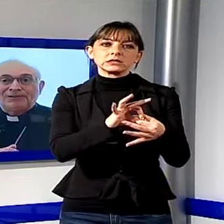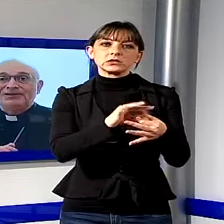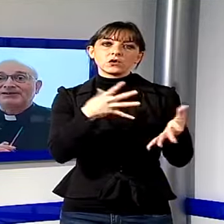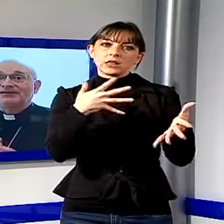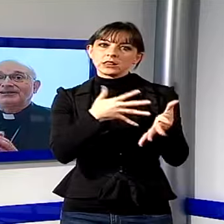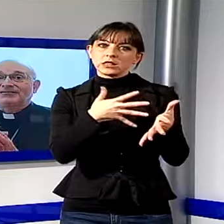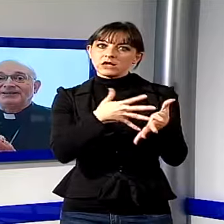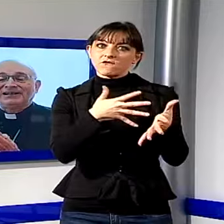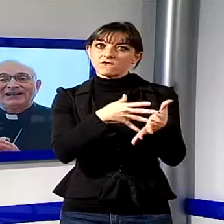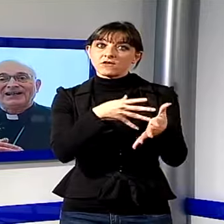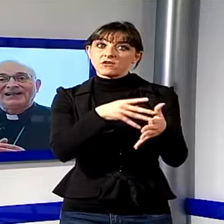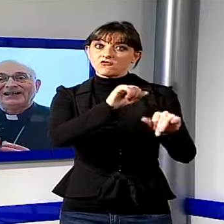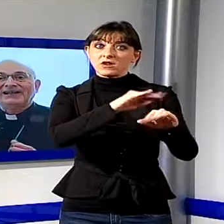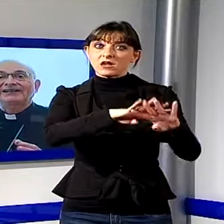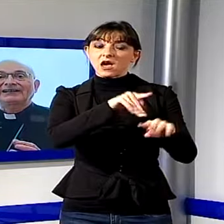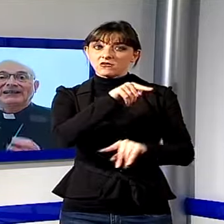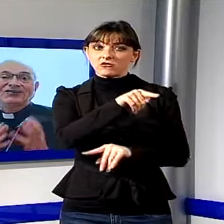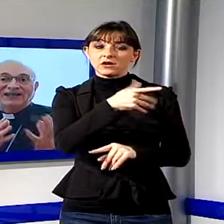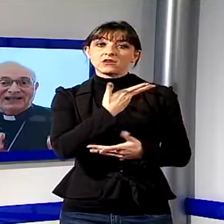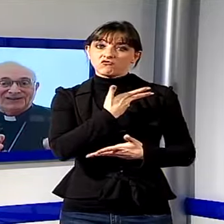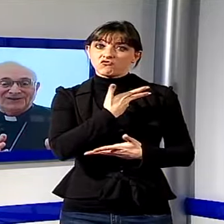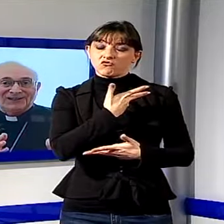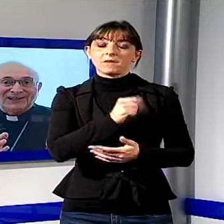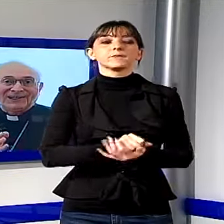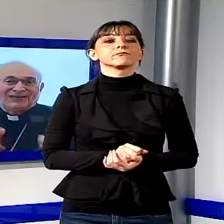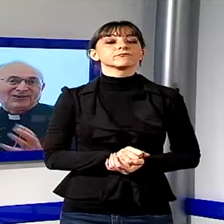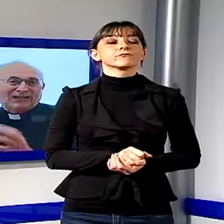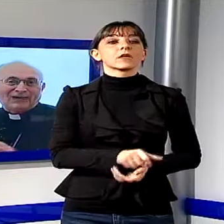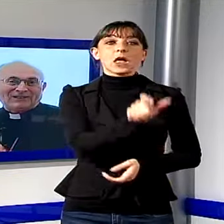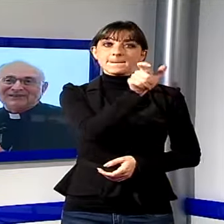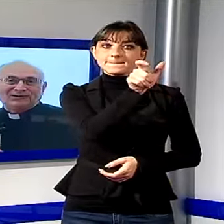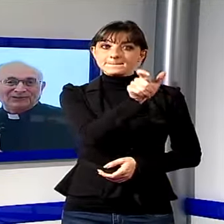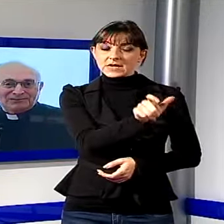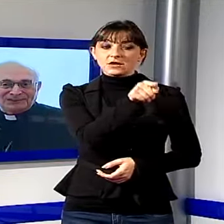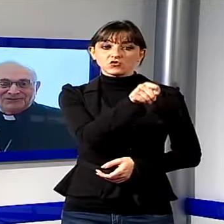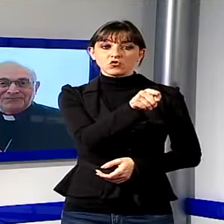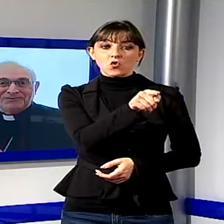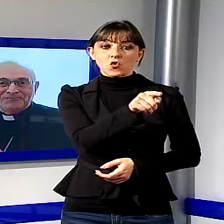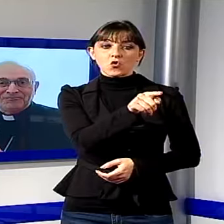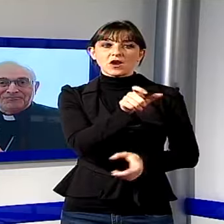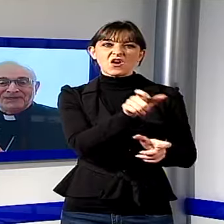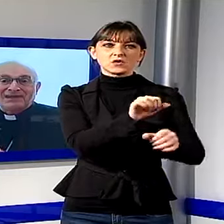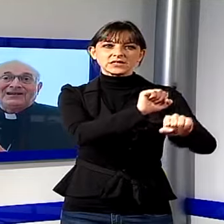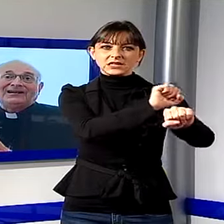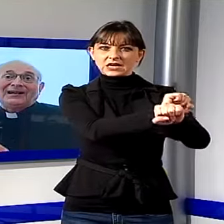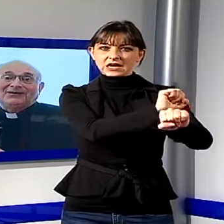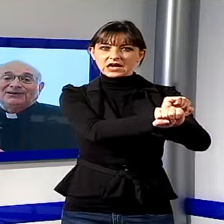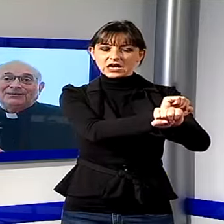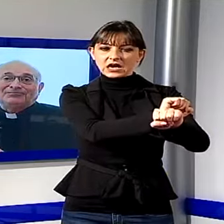lui mi diceva, vede, per il carcerato è chiaro che la guardia è il suo nemico e è chiaro che per